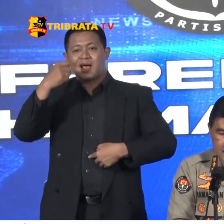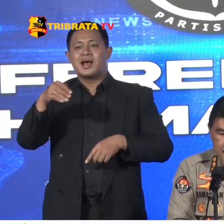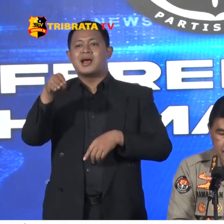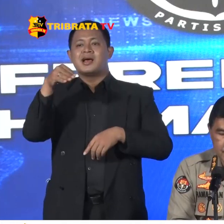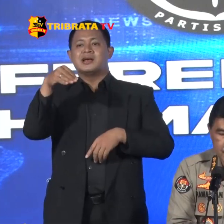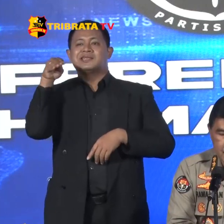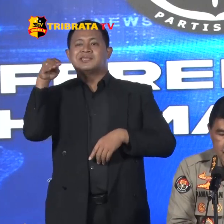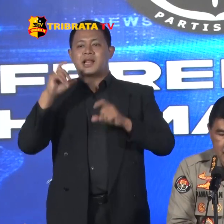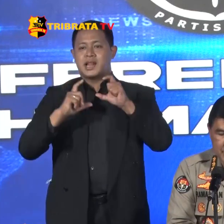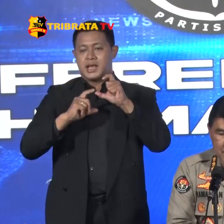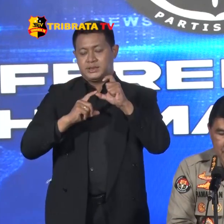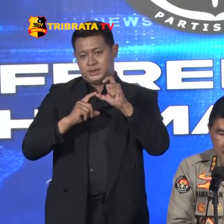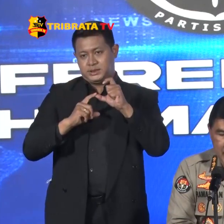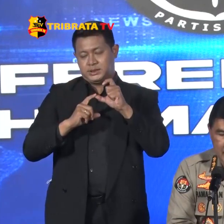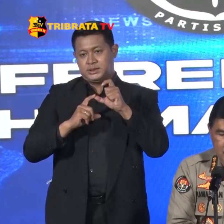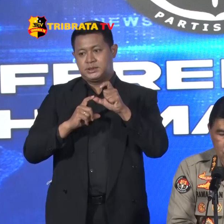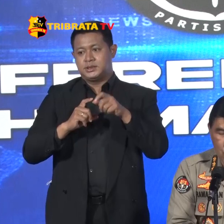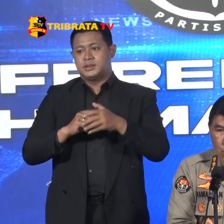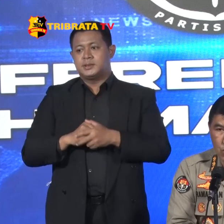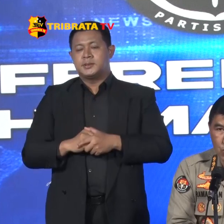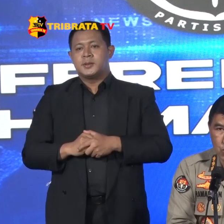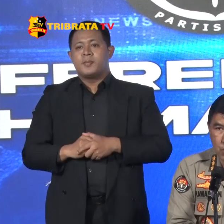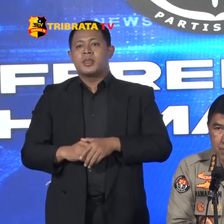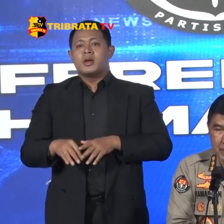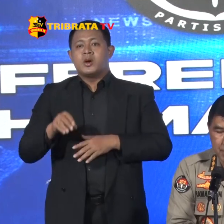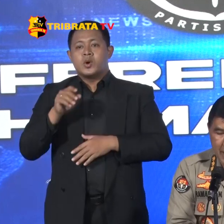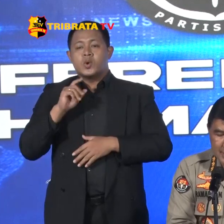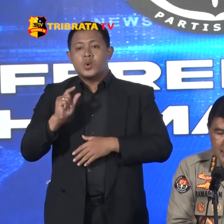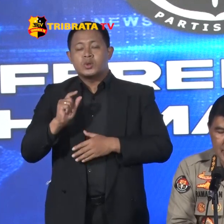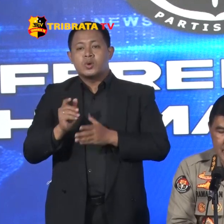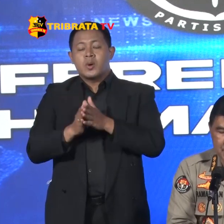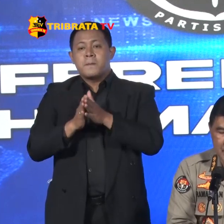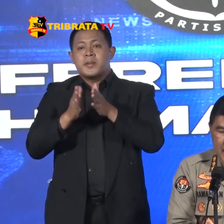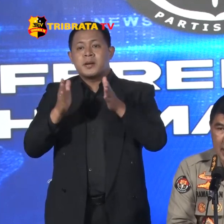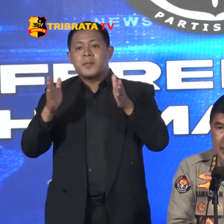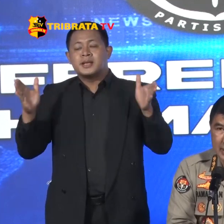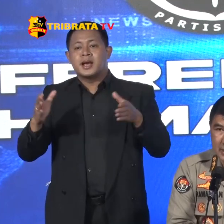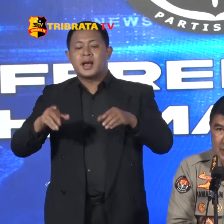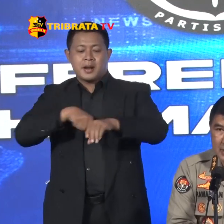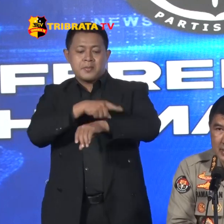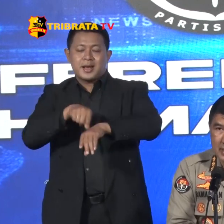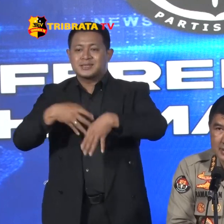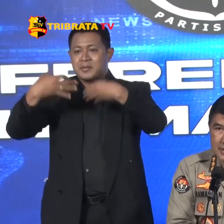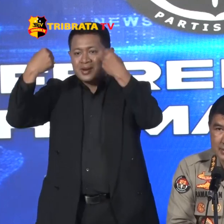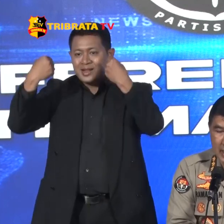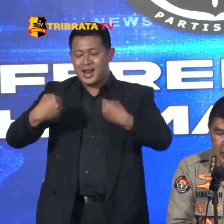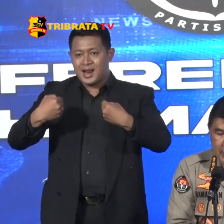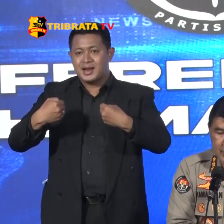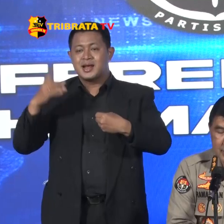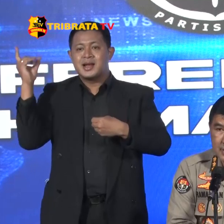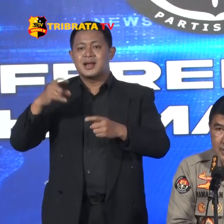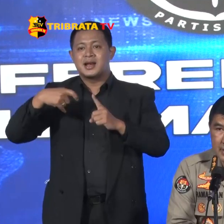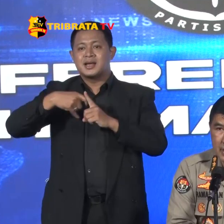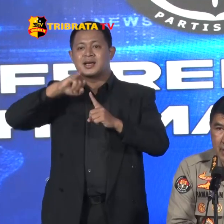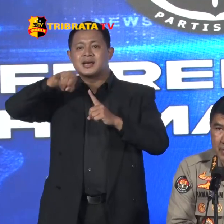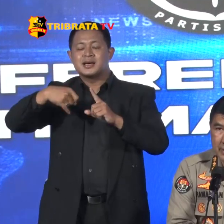Kami sampaikan untuk perpanjangan penahanan dari kejaksaan